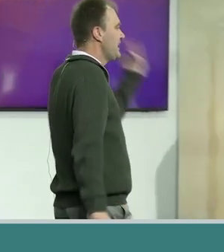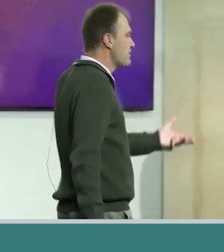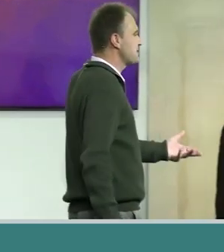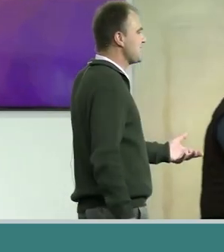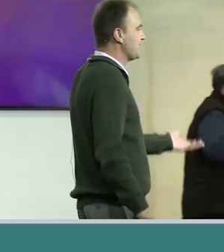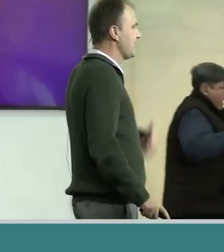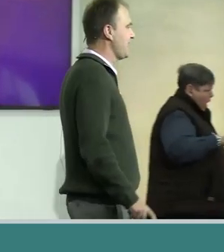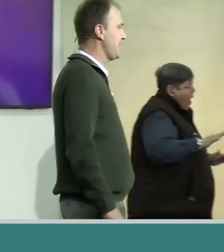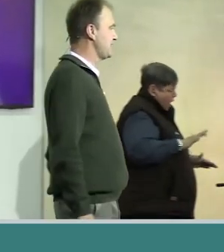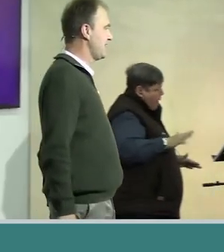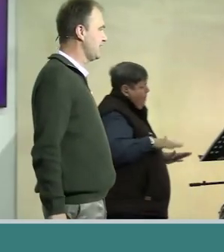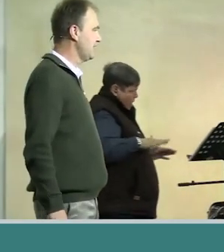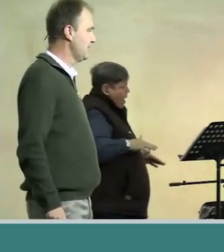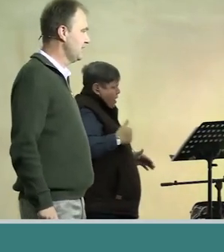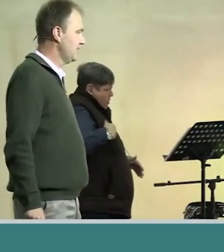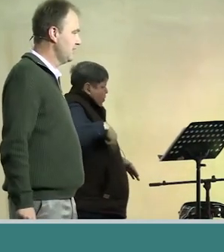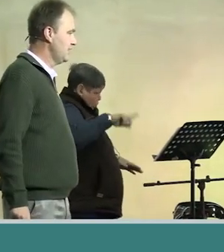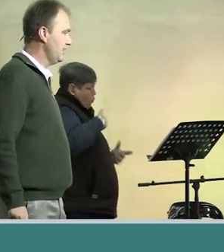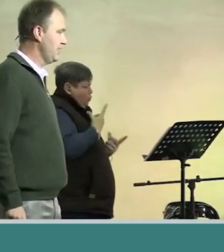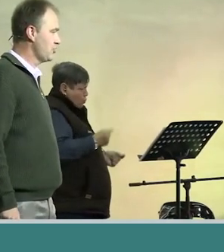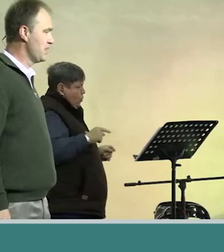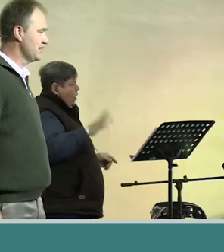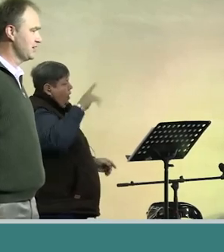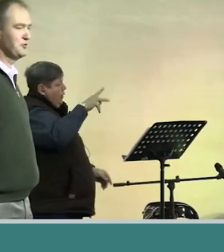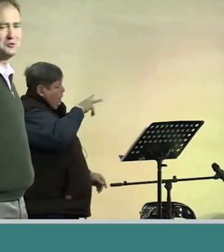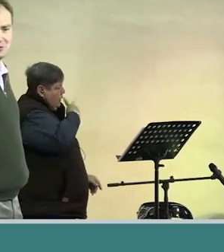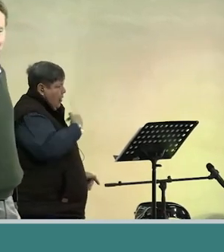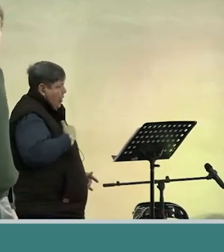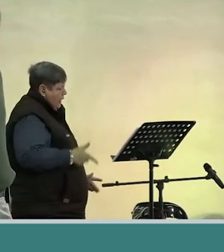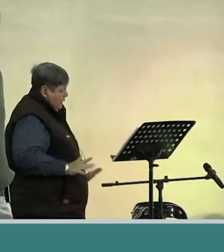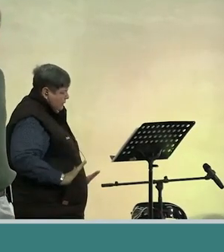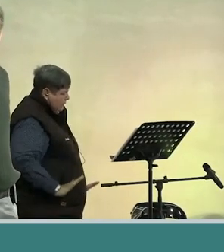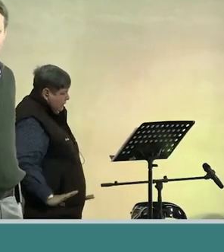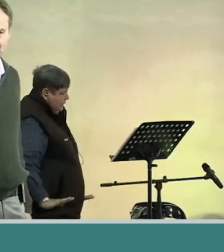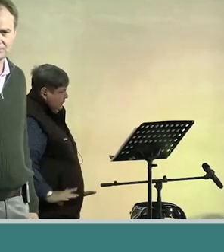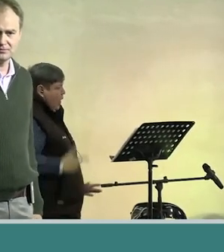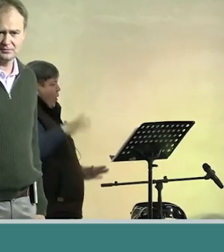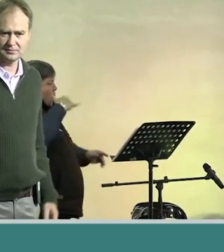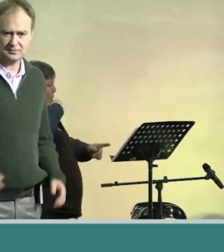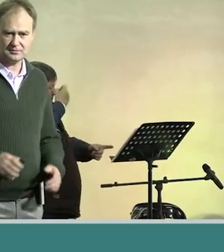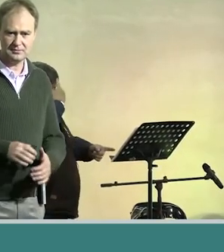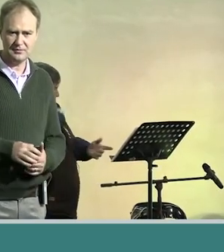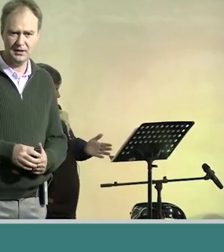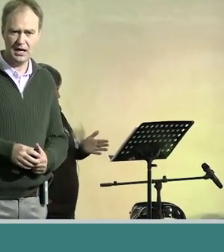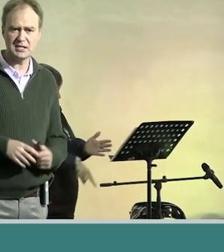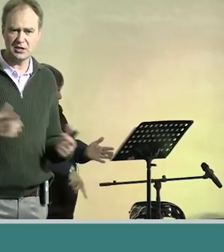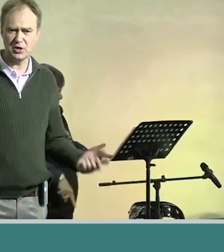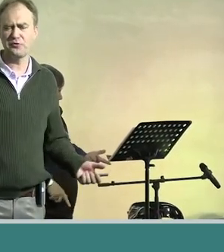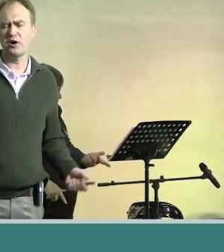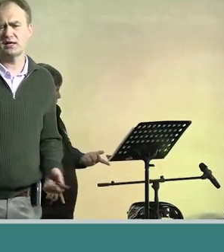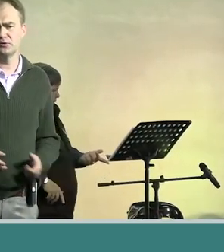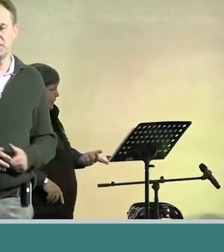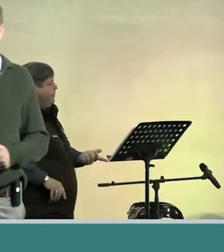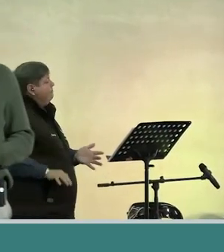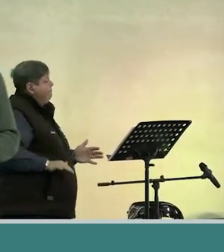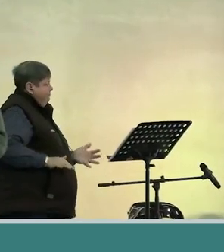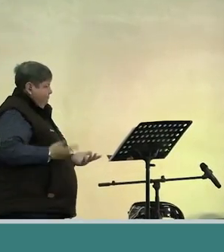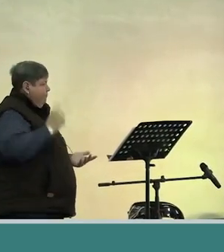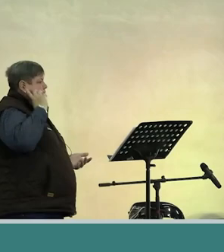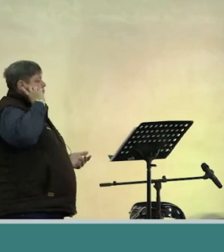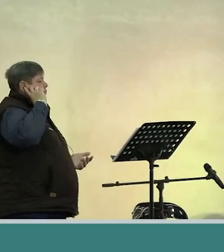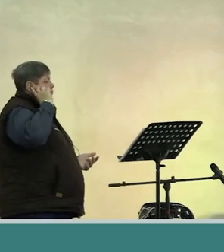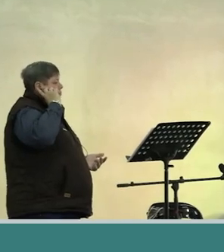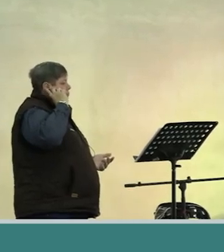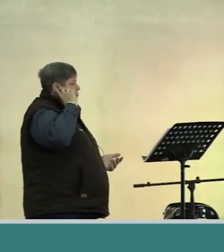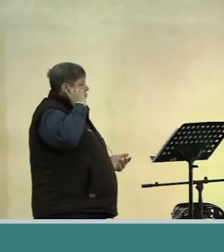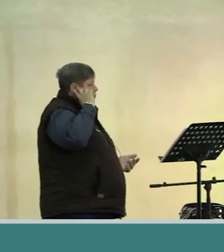en jy neem die besluit en dan kyk jy terug en jy kom achter oeh dit was een fout as ek nou so vraag en jy hoef nie hande op te stek